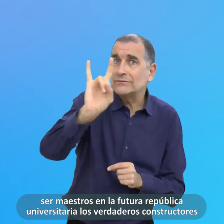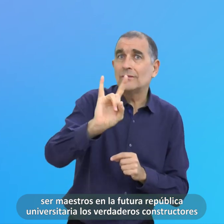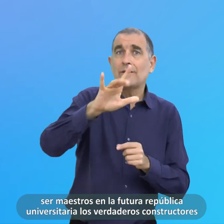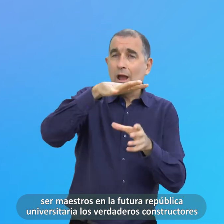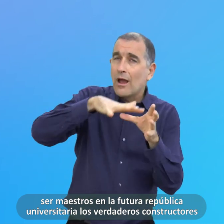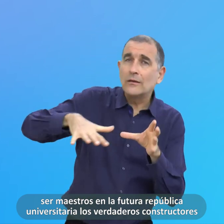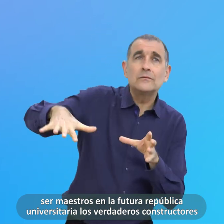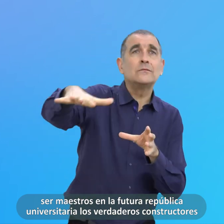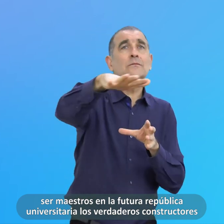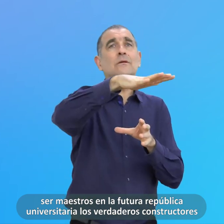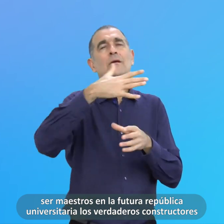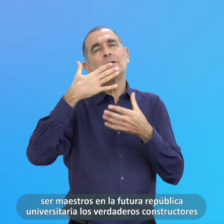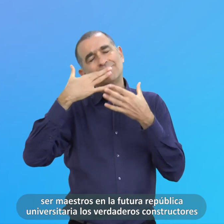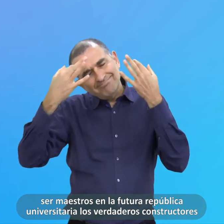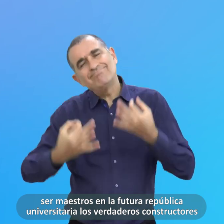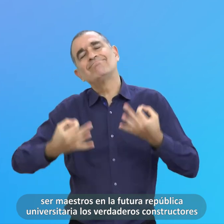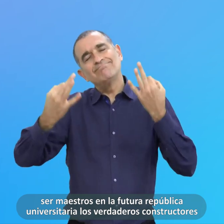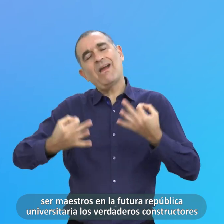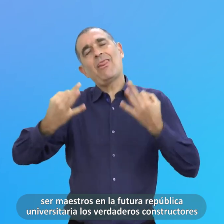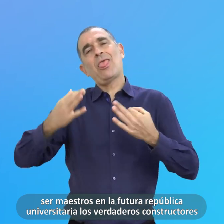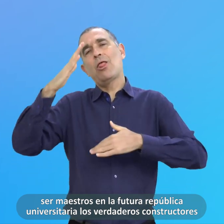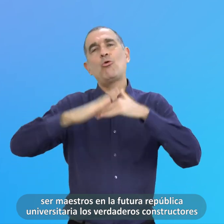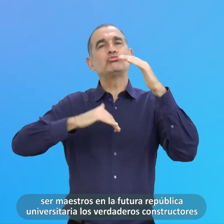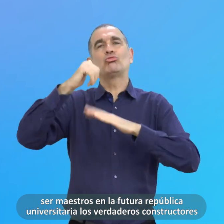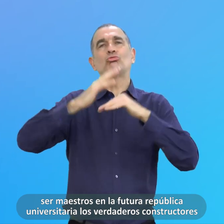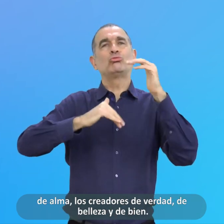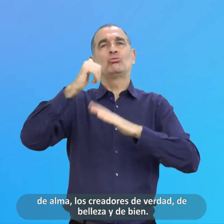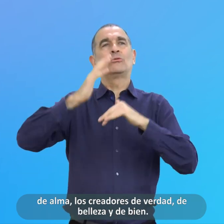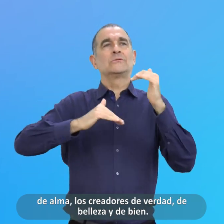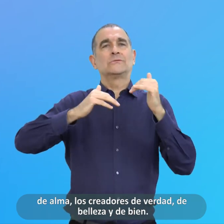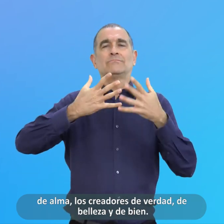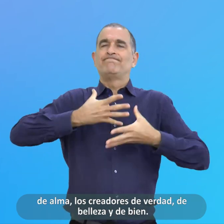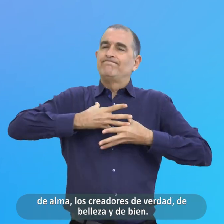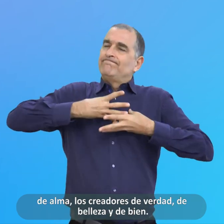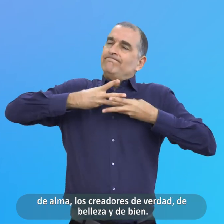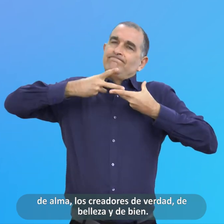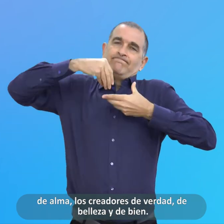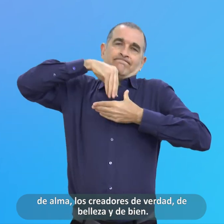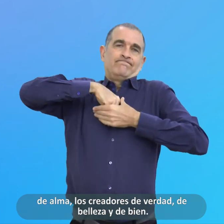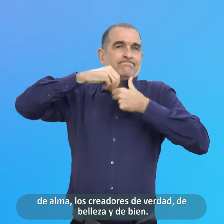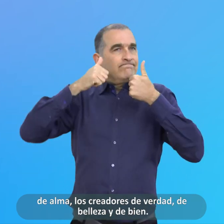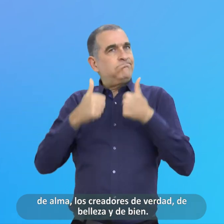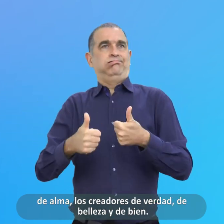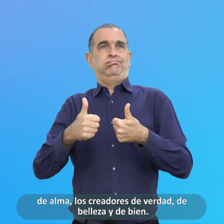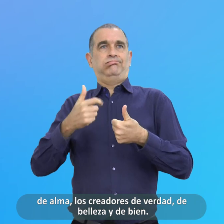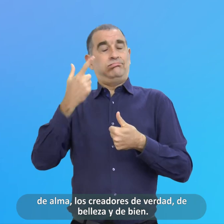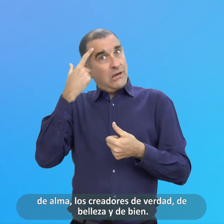Los Creadores De Verdad De Belleza Y De Bien